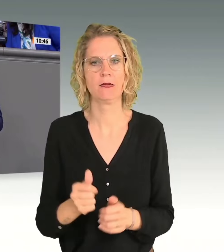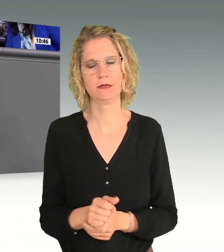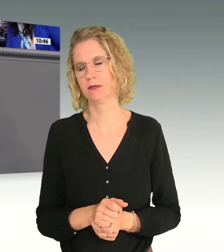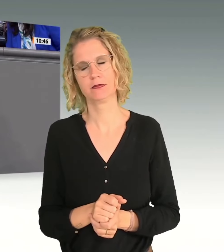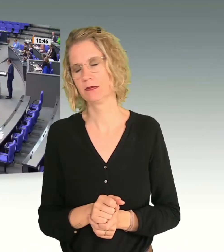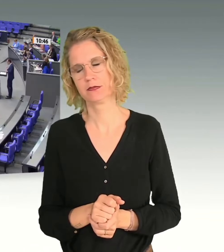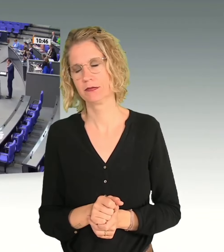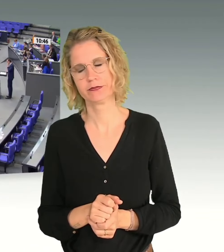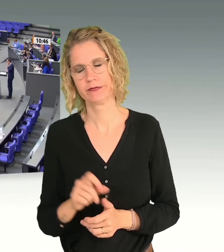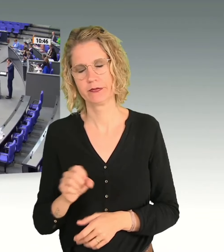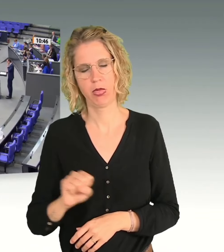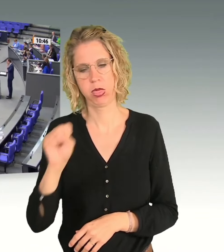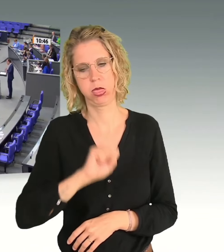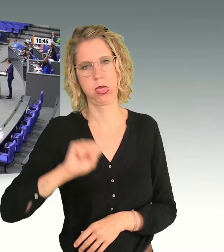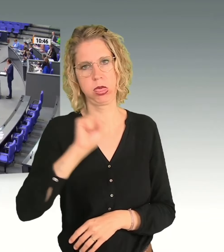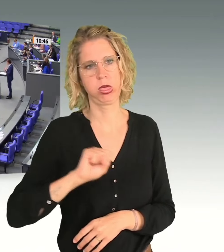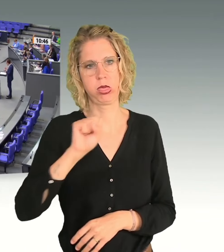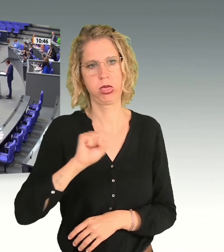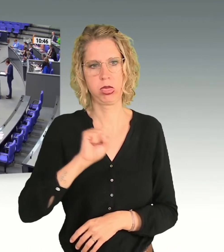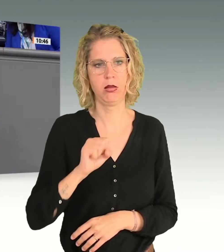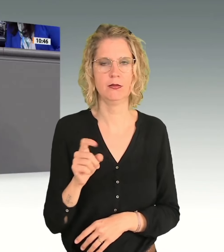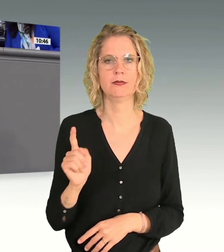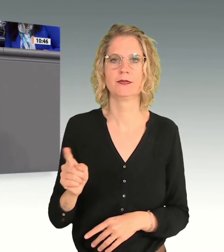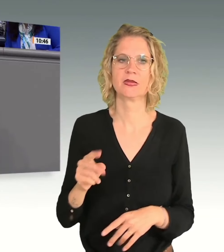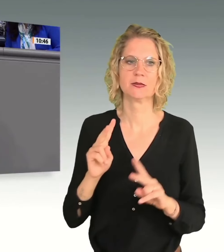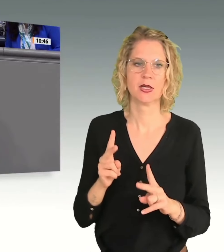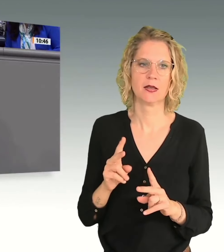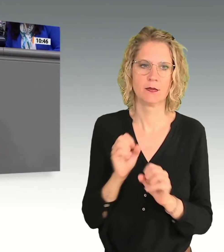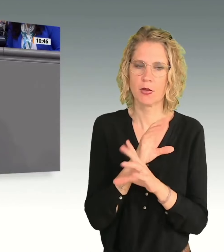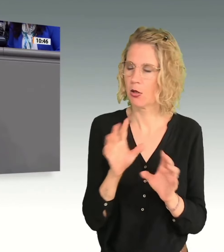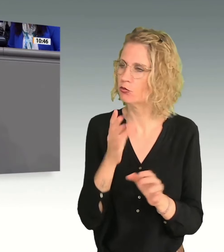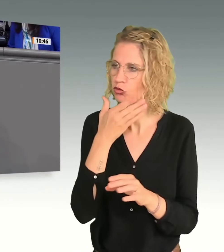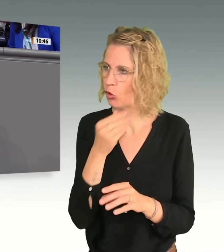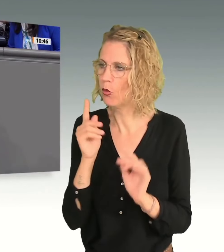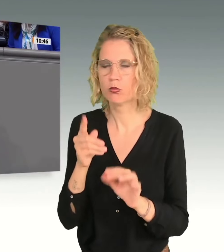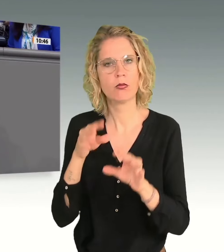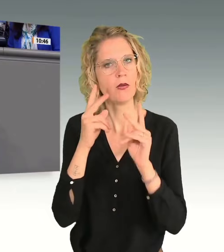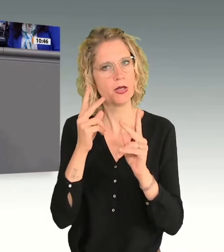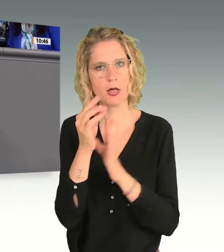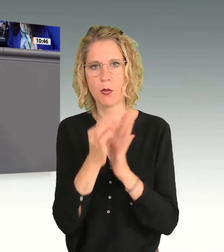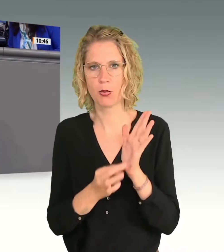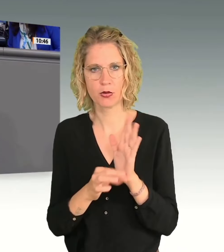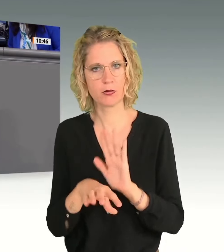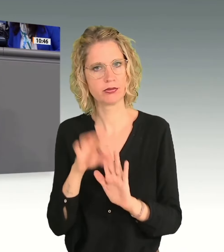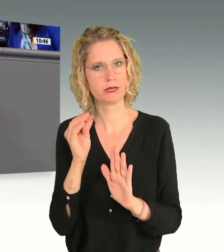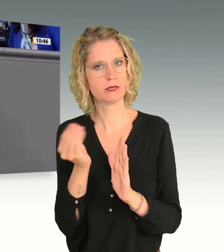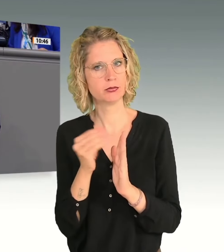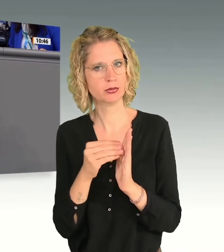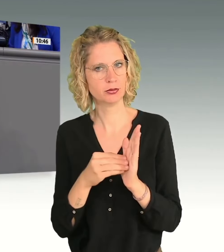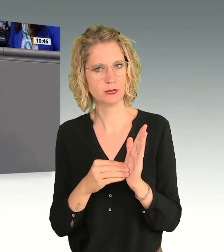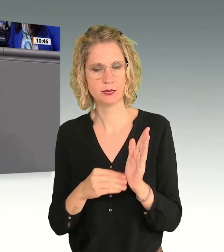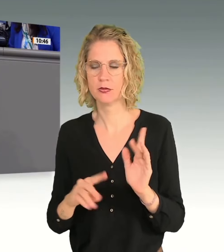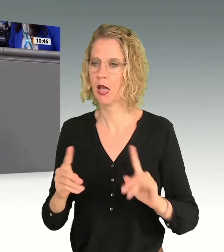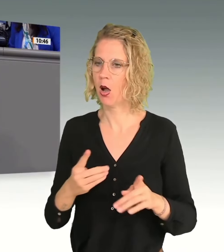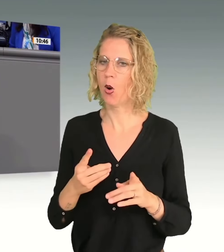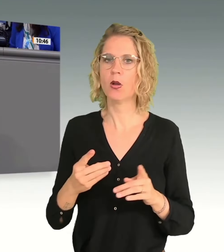Zugutehalten will ich Ihnen mal, dass Sie ganz richtige Stellschrauben ausfindig gemacht haben und ausweislich der umfangreichen Datensammlung in